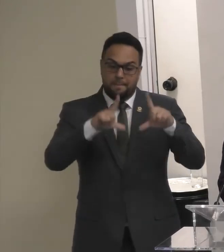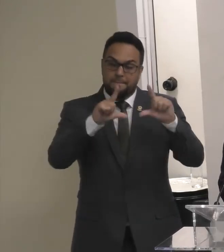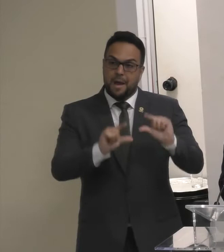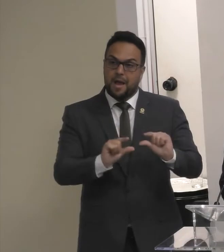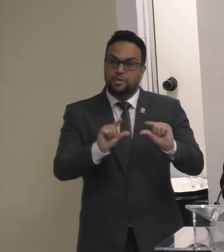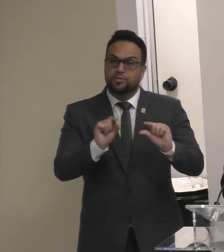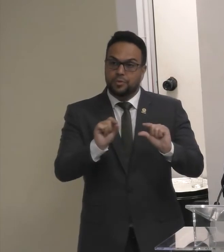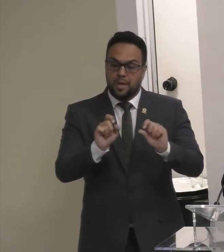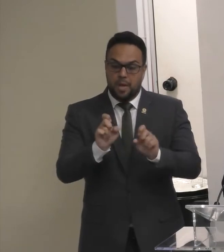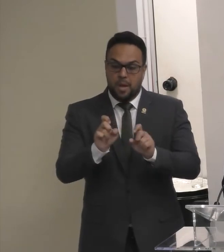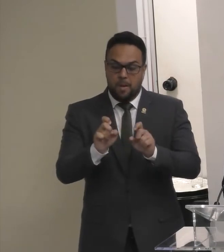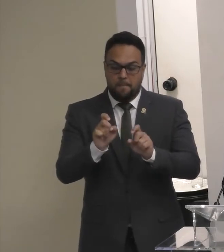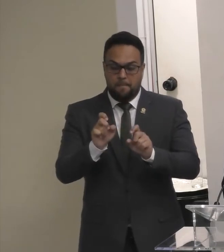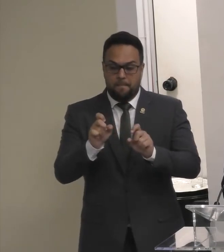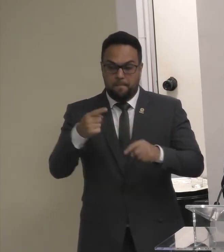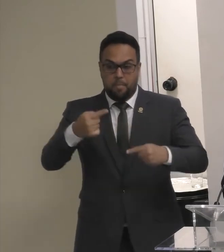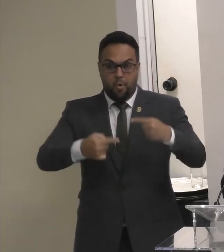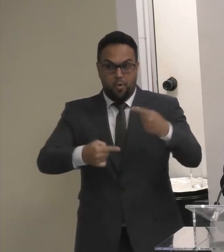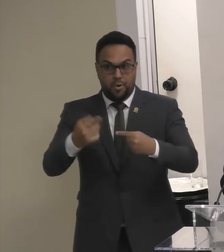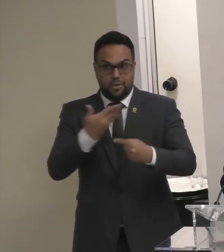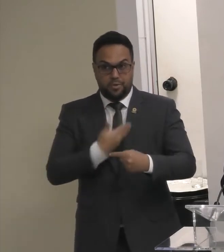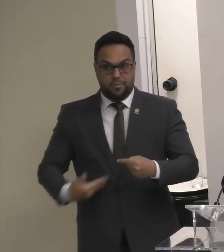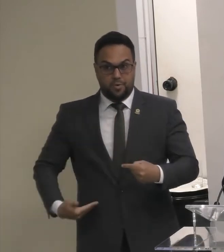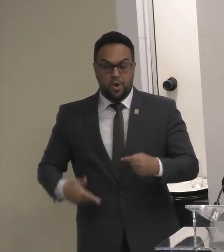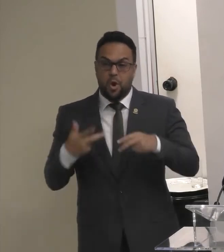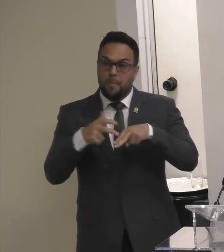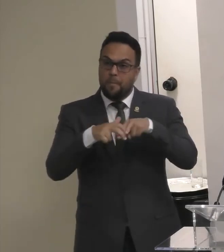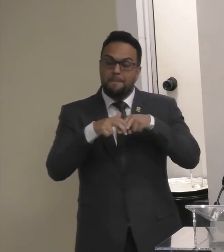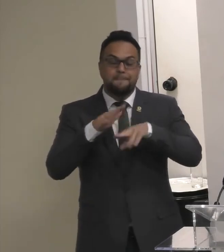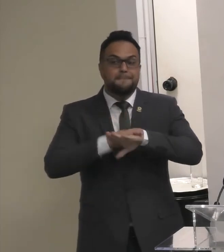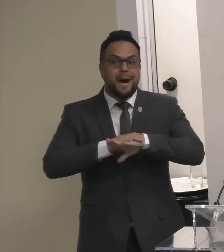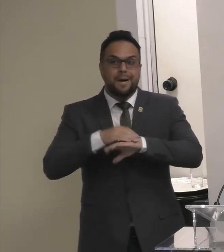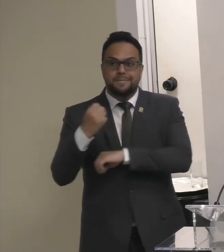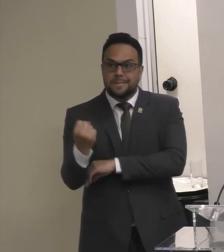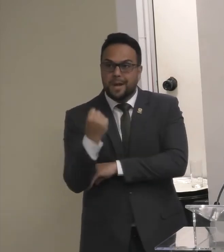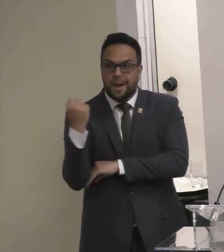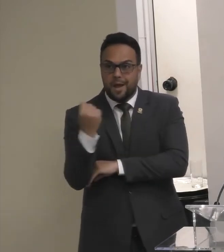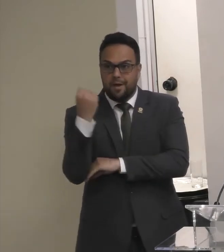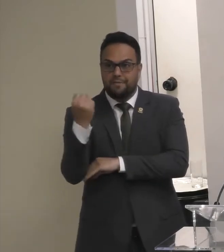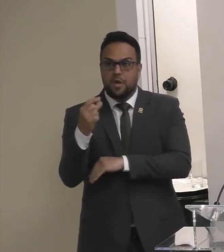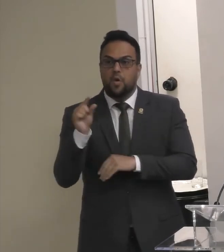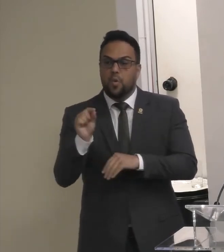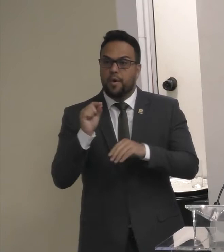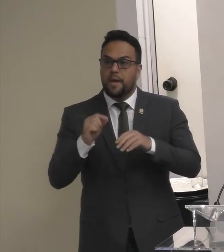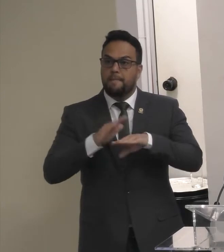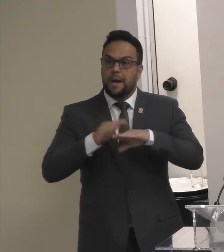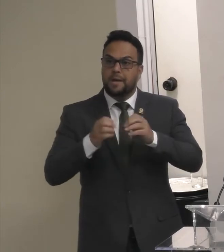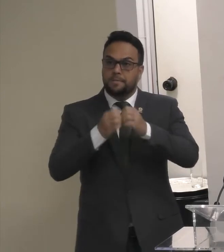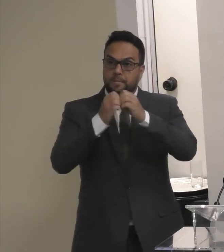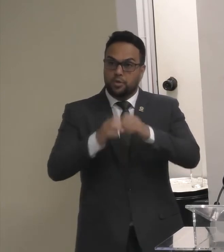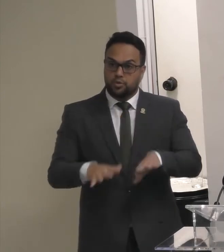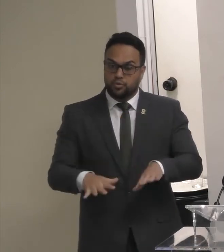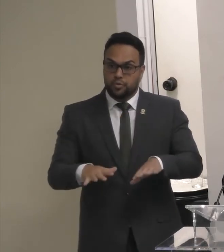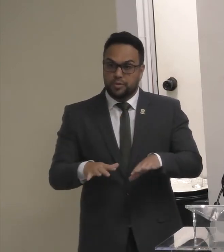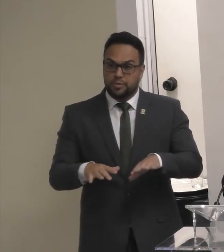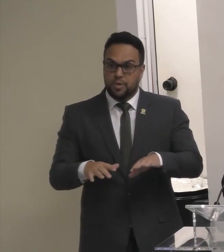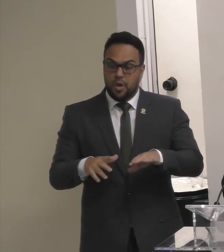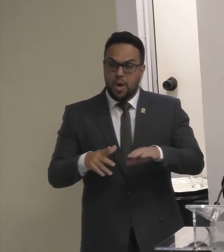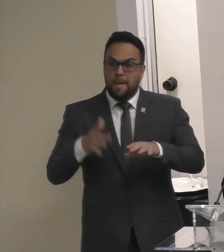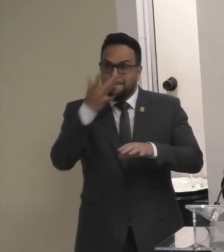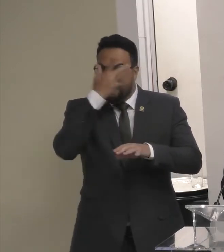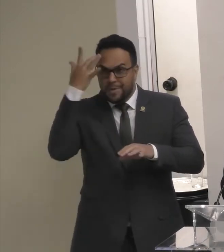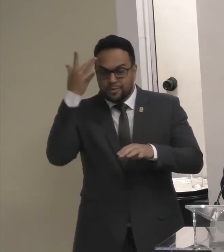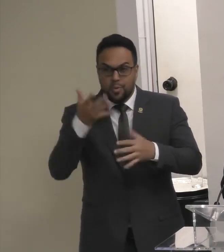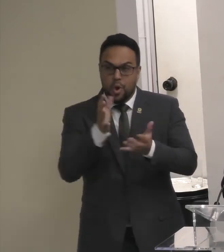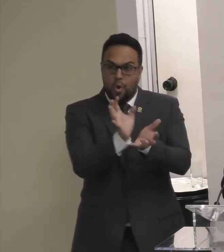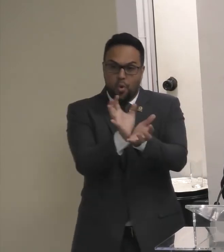tarifa social Graças O mais grave É o fato De atingir Justamente A caminhada Mais pobre De